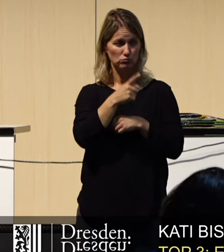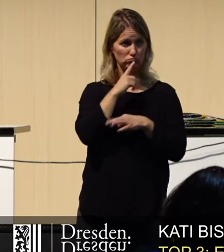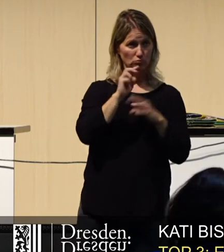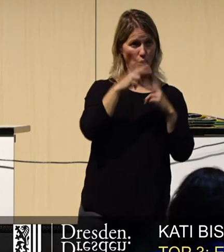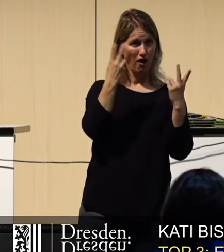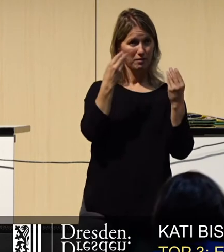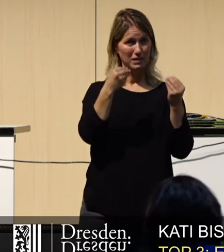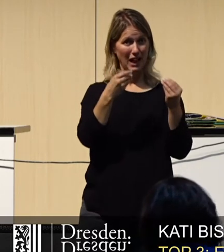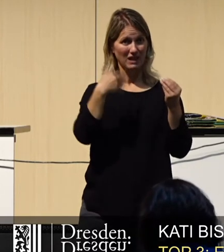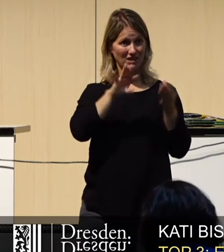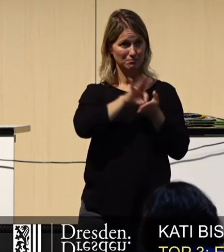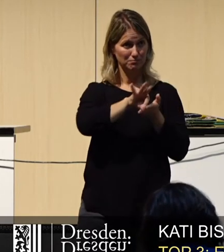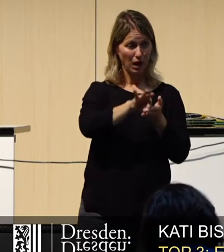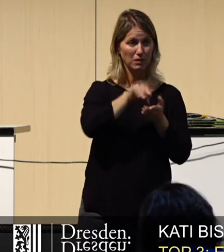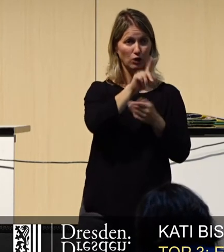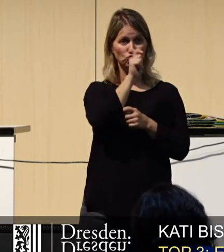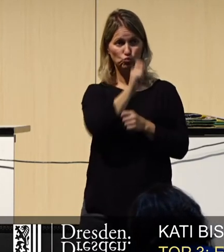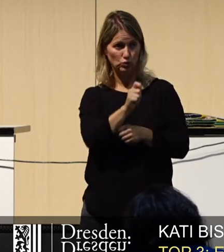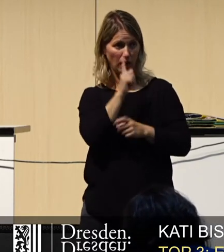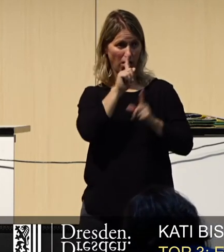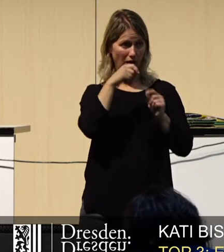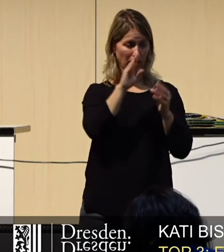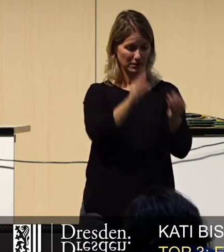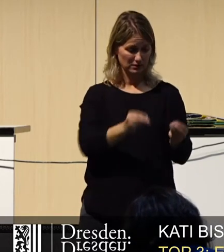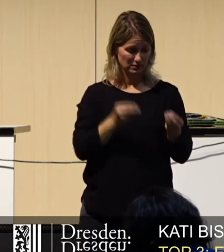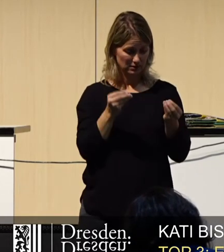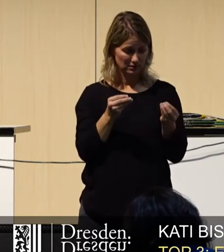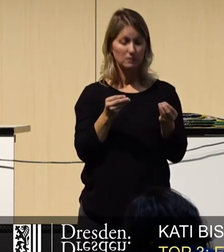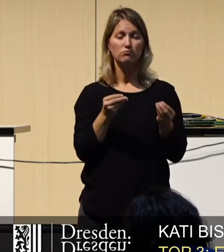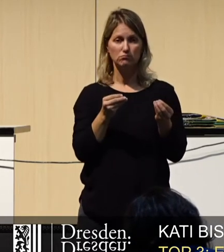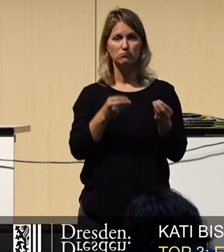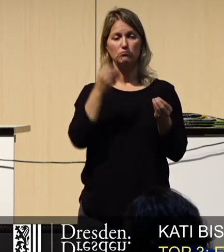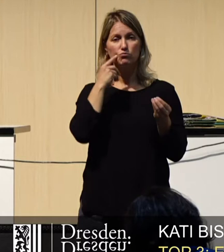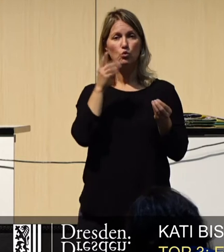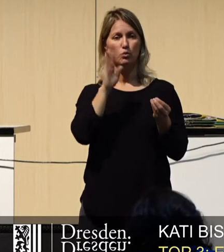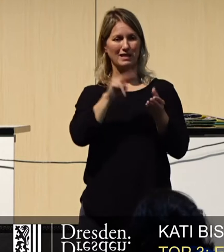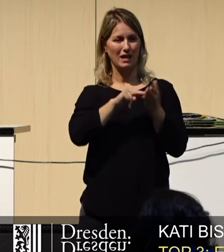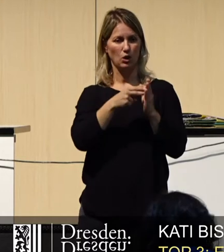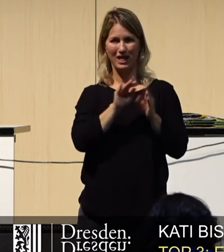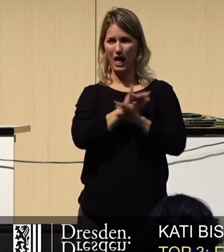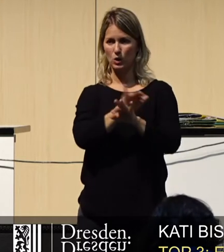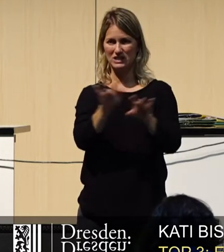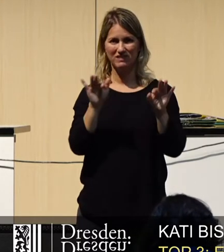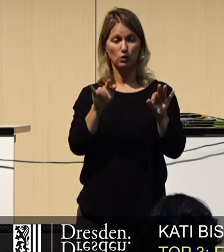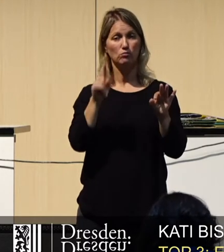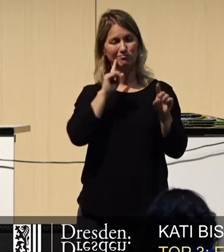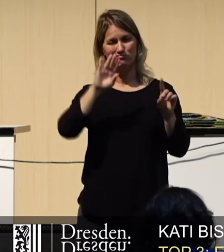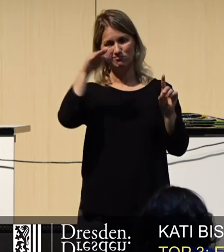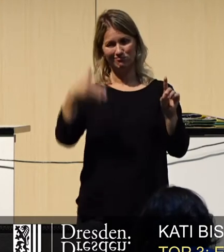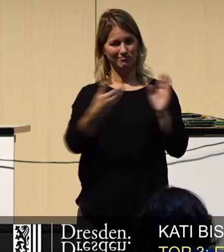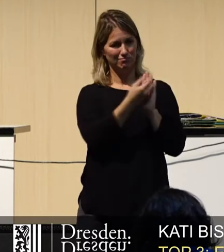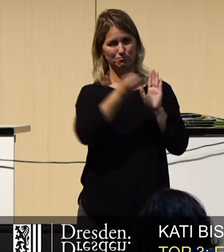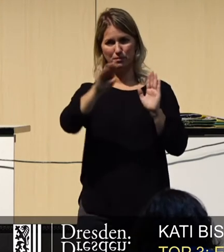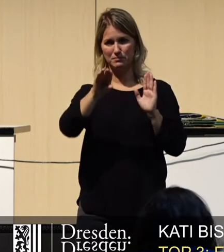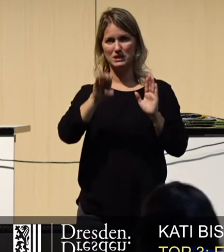Mitteln ganz oder teilweise finanziert wurden, zu Auswirkungen der Technologie auf die Seite zu stellen.